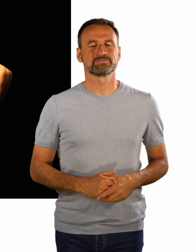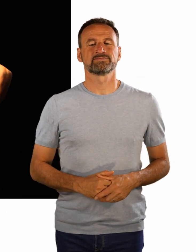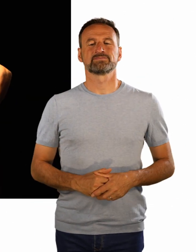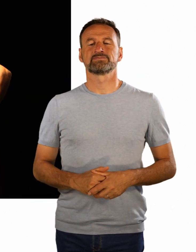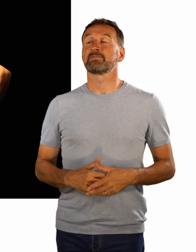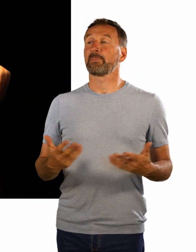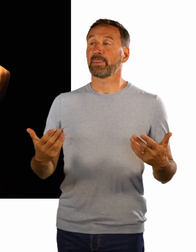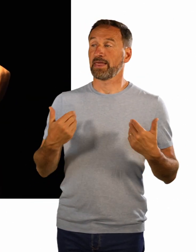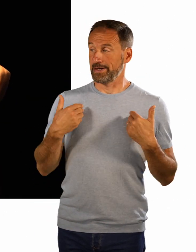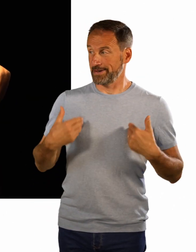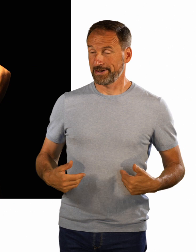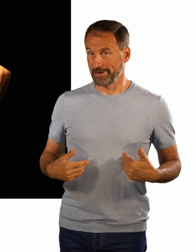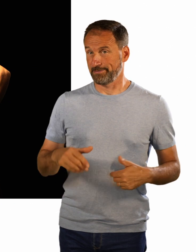Ich heiße Lauruns.